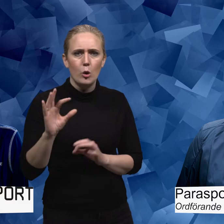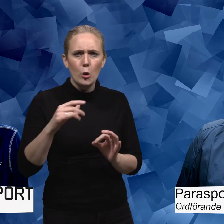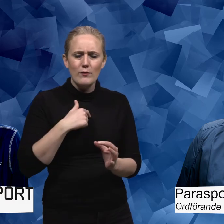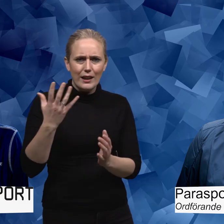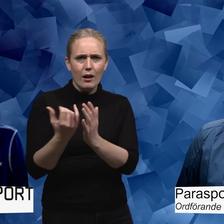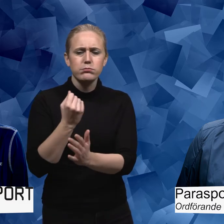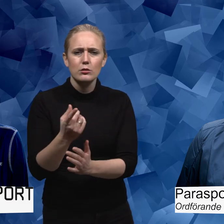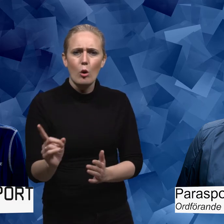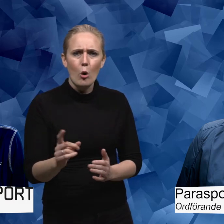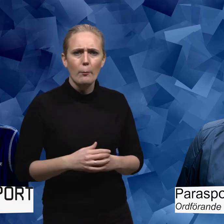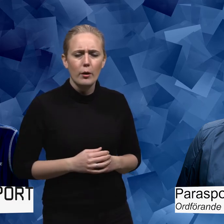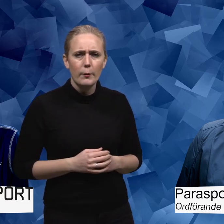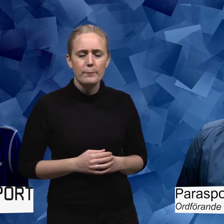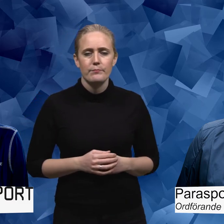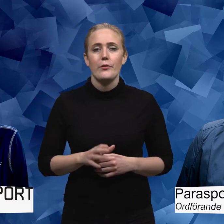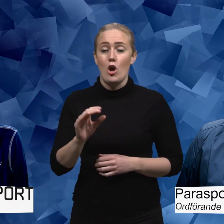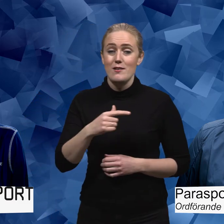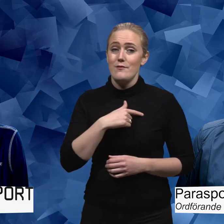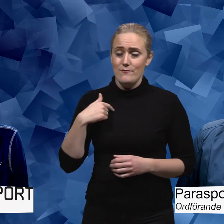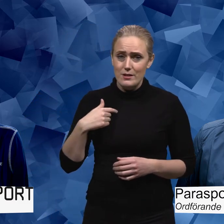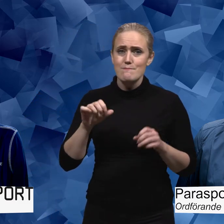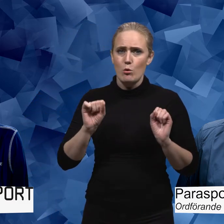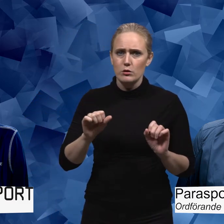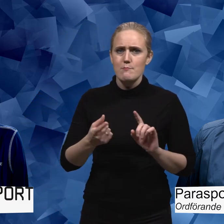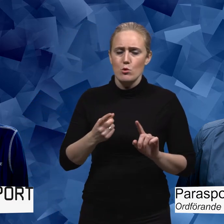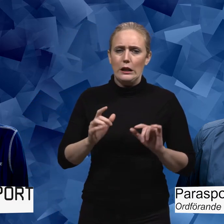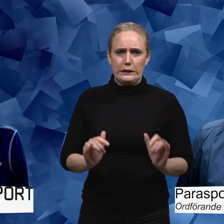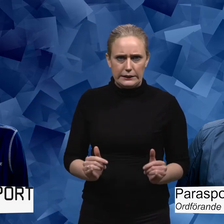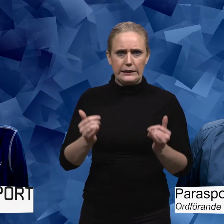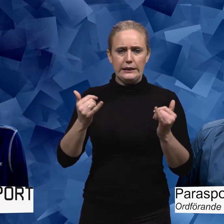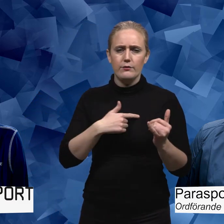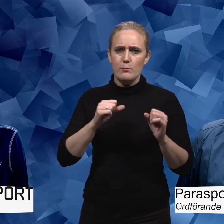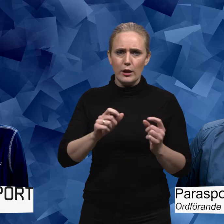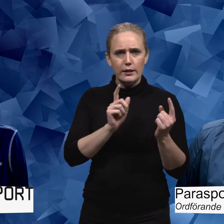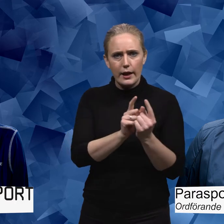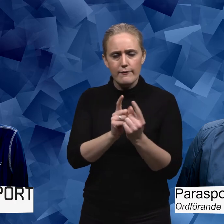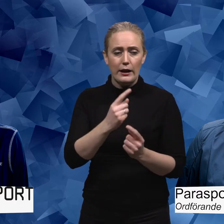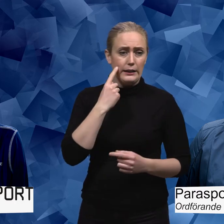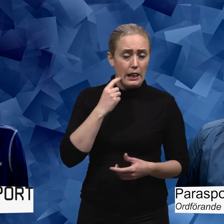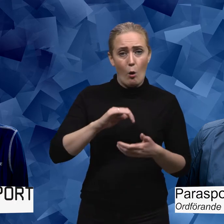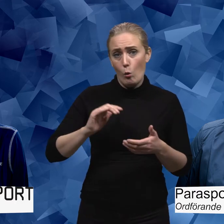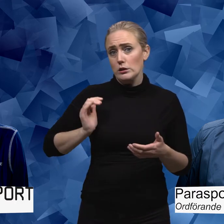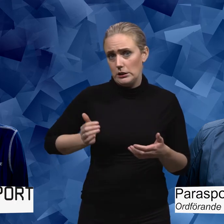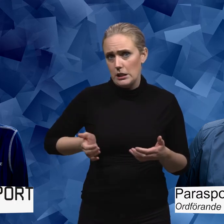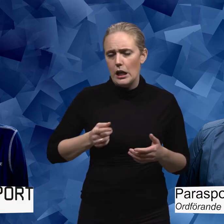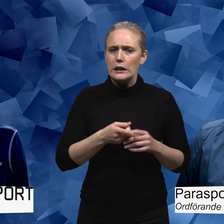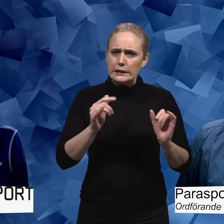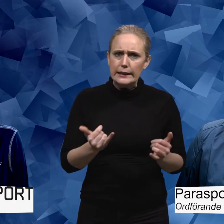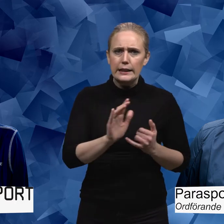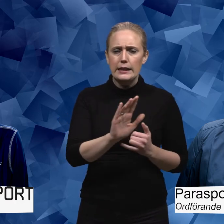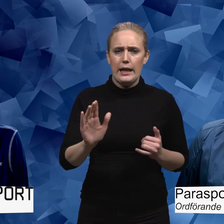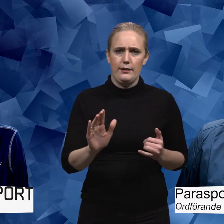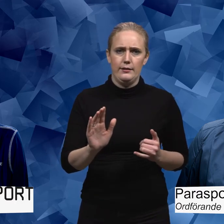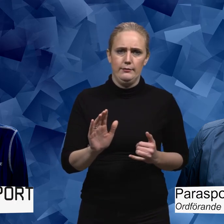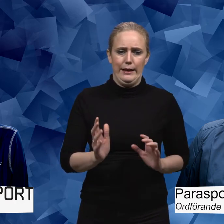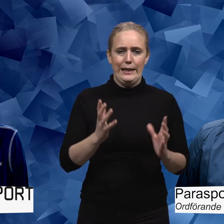bättre på det området? Jag tror att en del i det är att vi måste börja tidigt. Vi måste träffa de här killarna och tjejerna